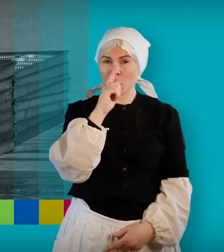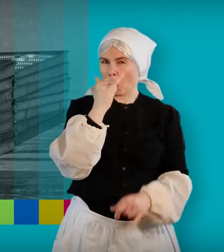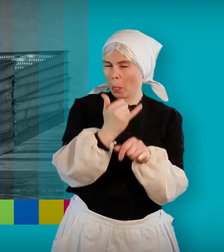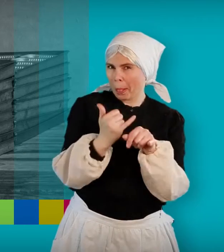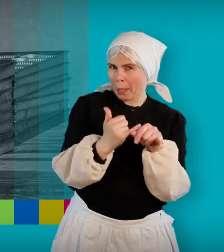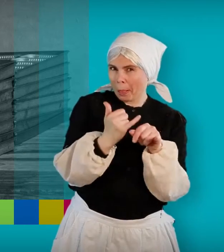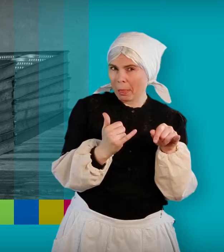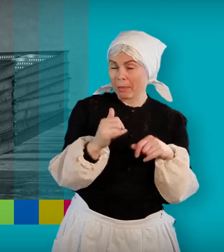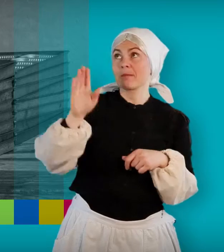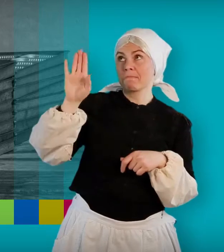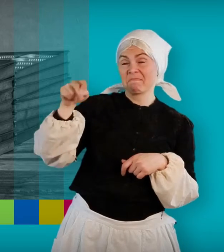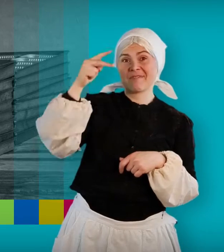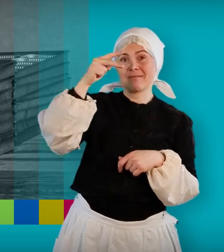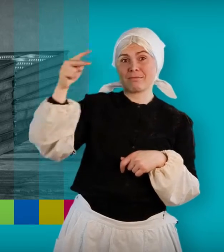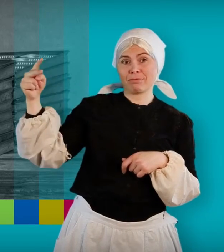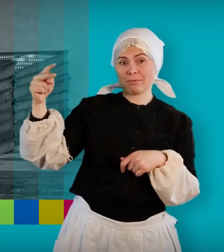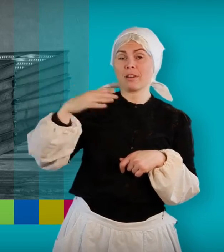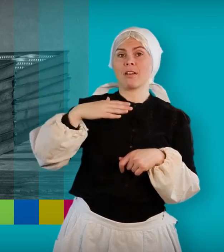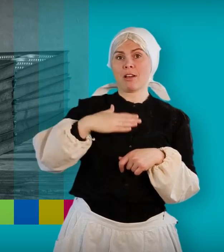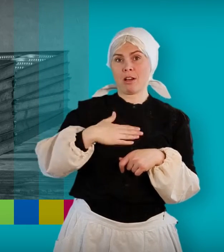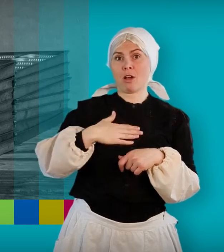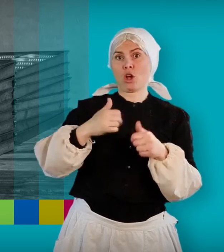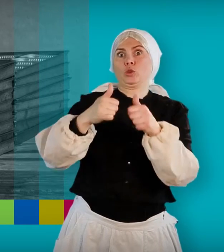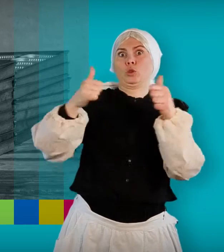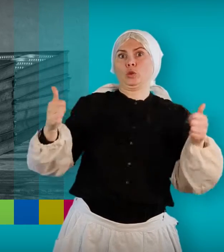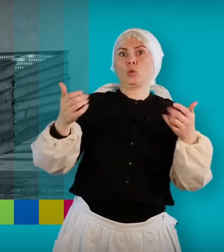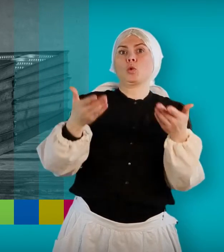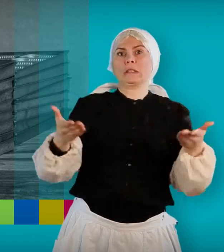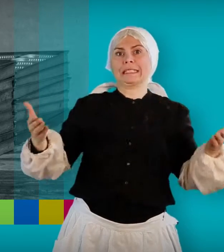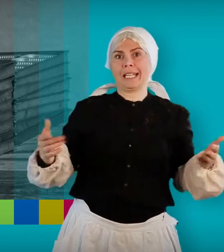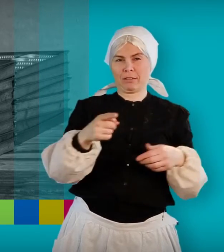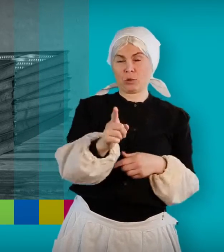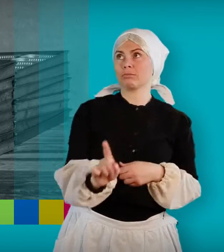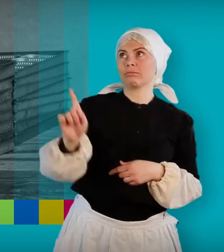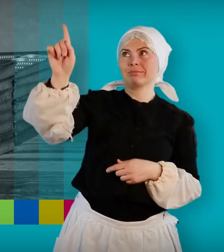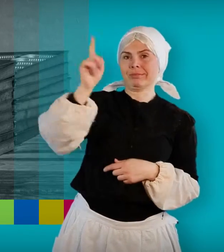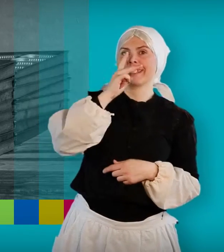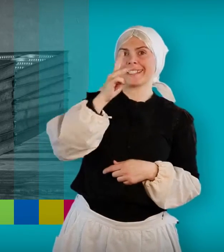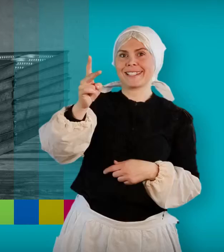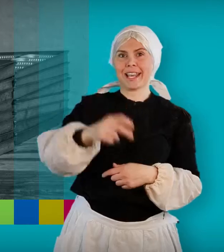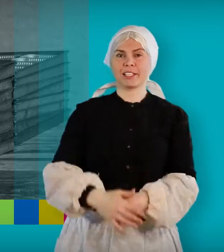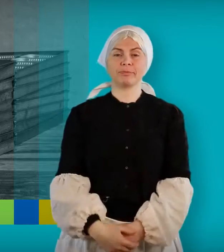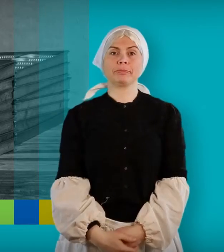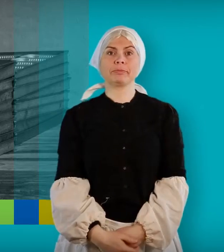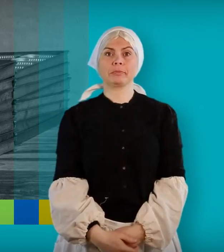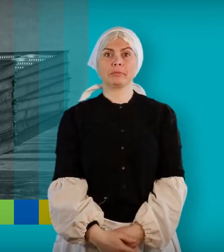Har du lyst til å finne ut mer, kan du nå gå opp i andre etasje og se en stor iddis utstilling. Teksting Nicolai Winther